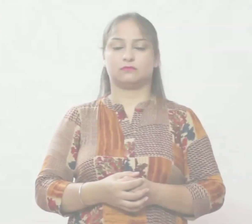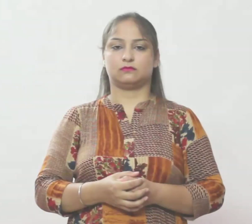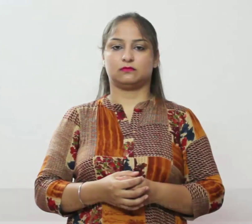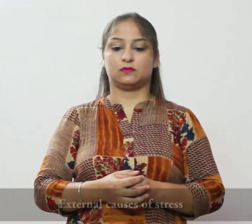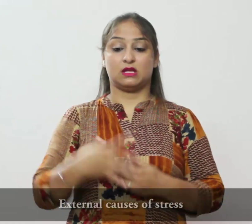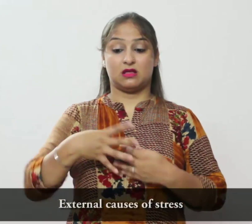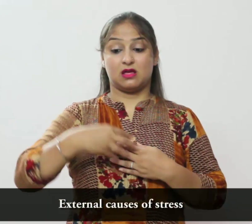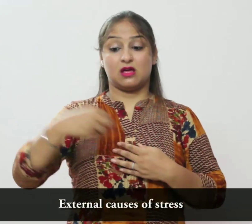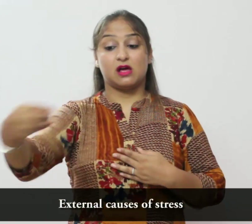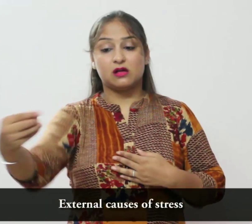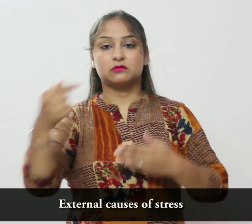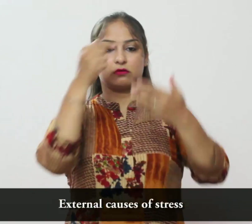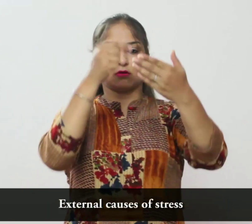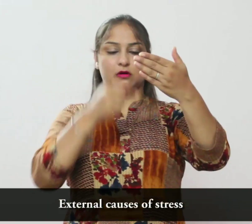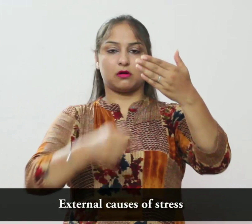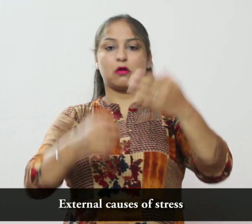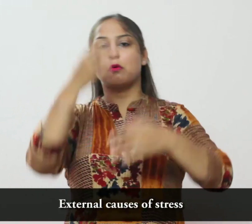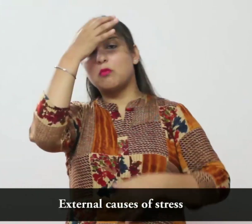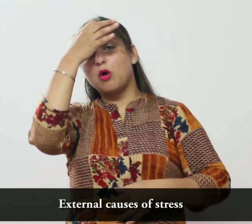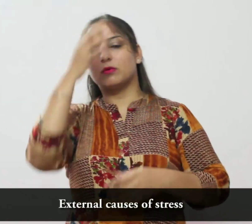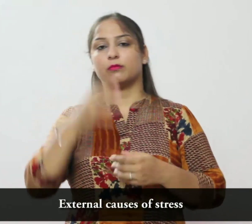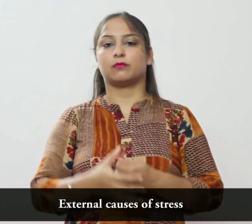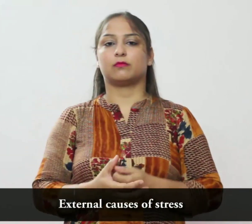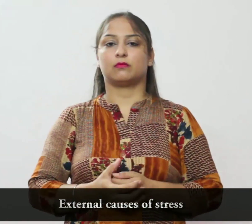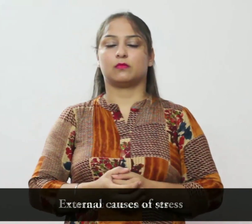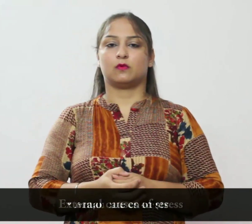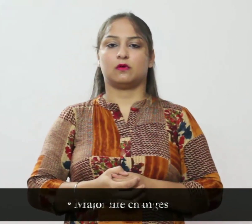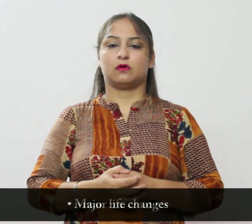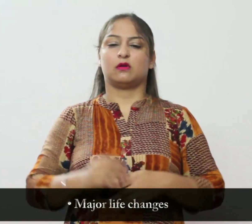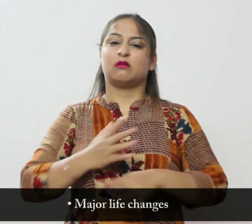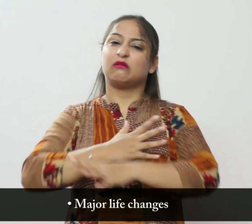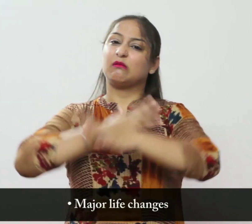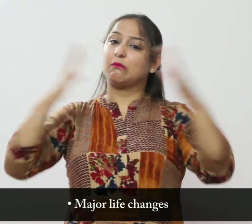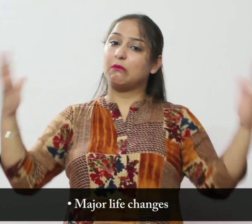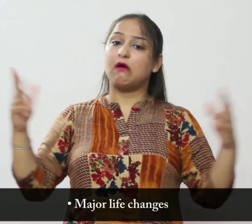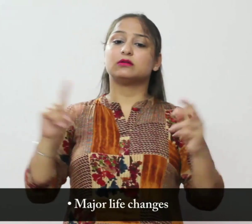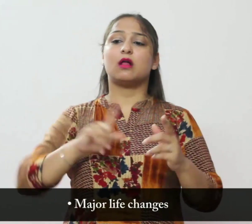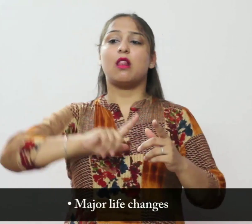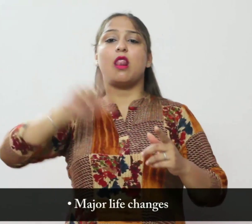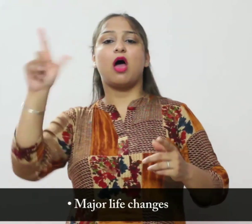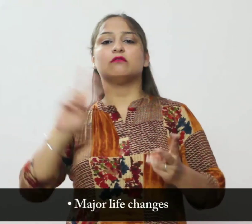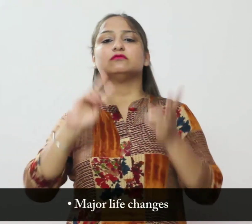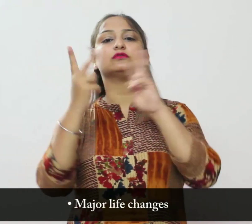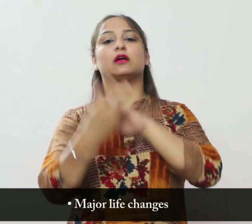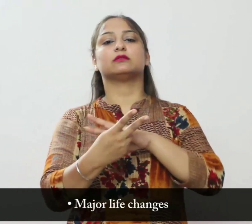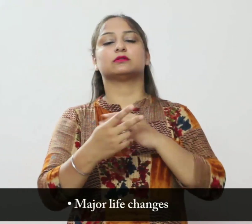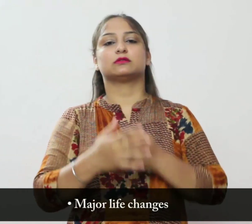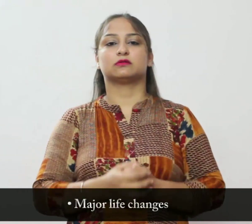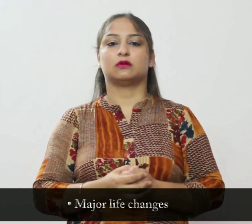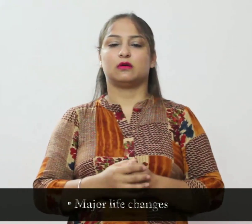तनाव के बहरी कारण प्रमुक जीवन परिवर्तन रिष्टे के साथ कठिनाईया